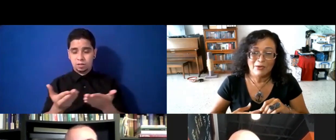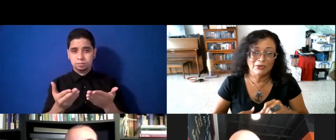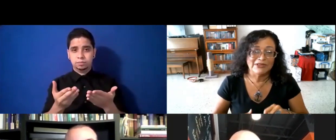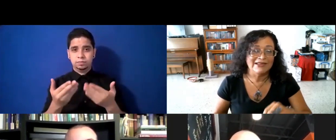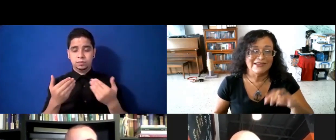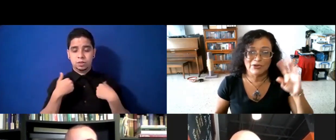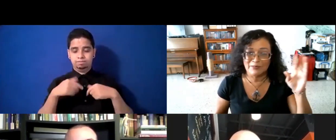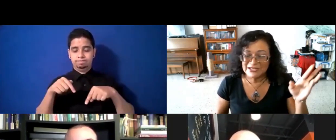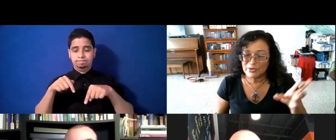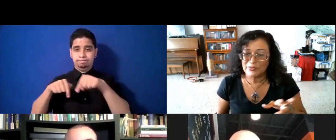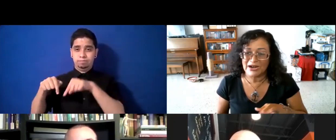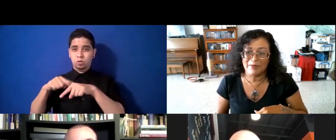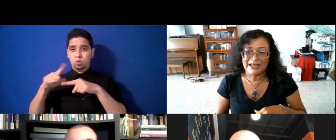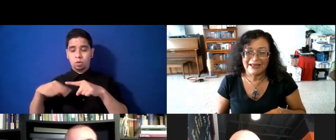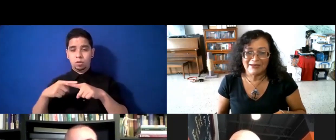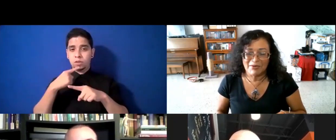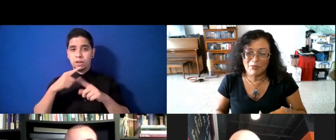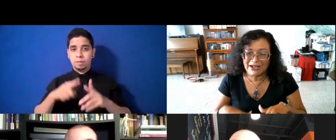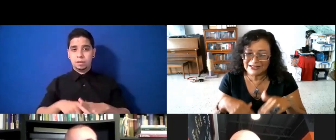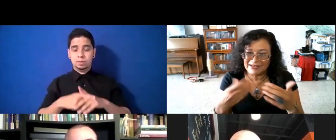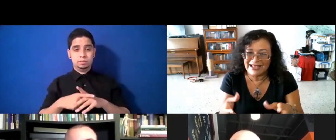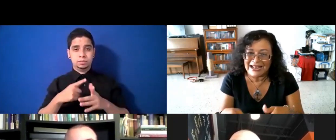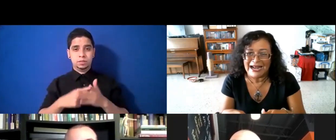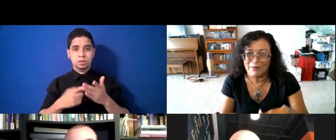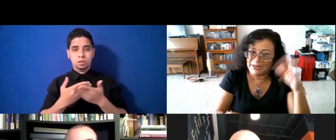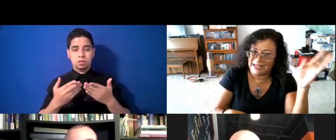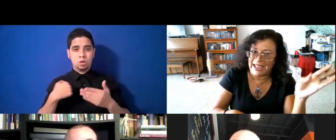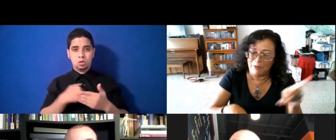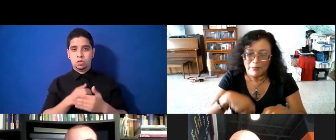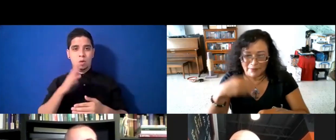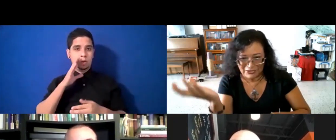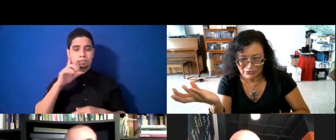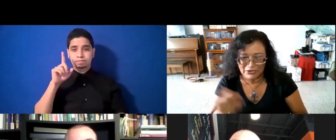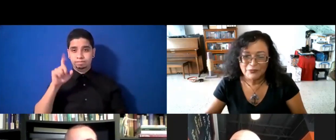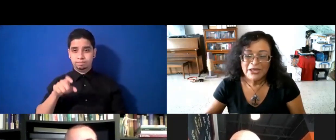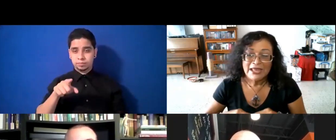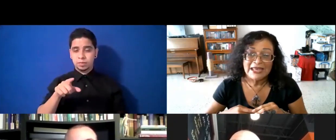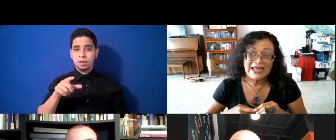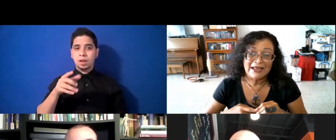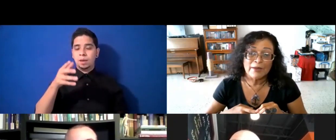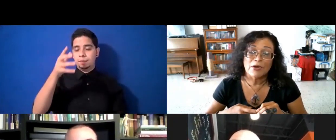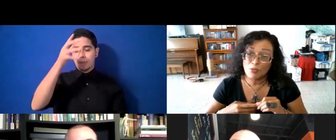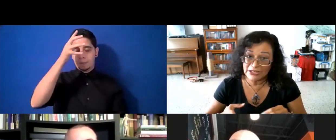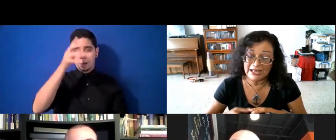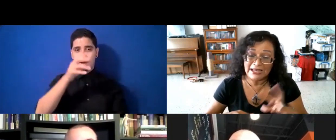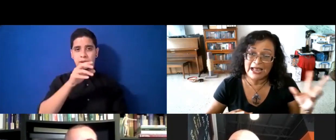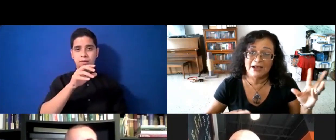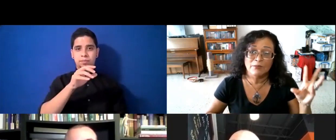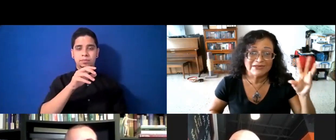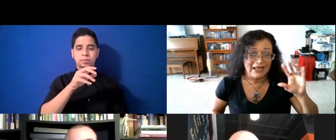cuando estaba diciendo al principio del programa, que, vamos a entrevistar al papá de Ian, o al papá de Rocío, y, es que, pues, como dije, Ian, pues, se